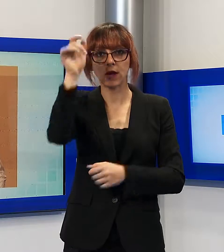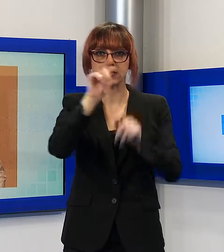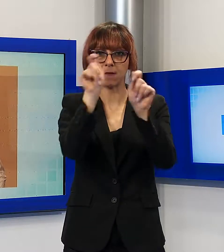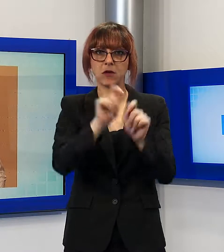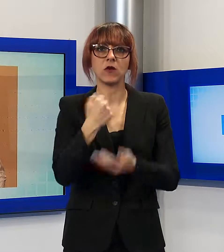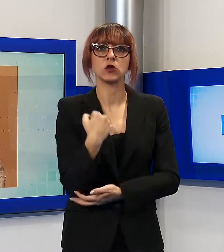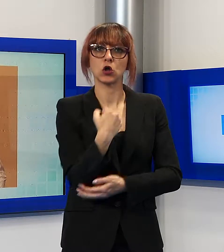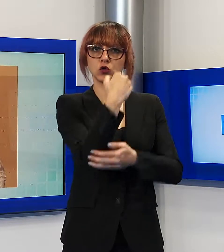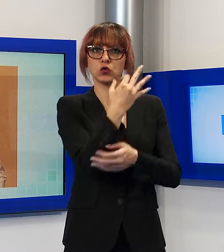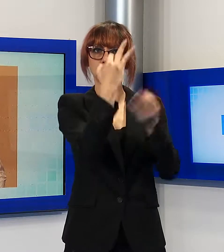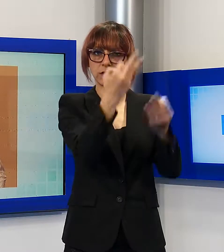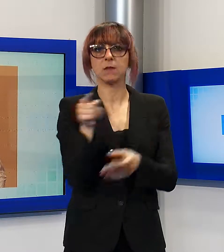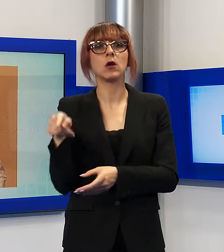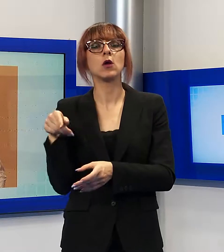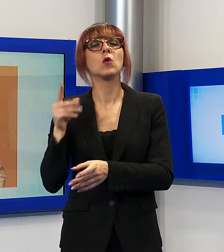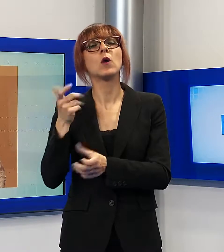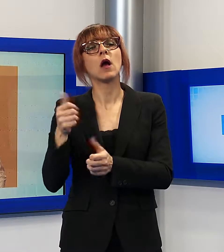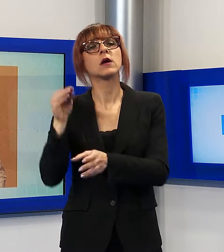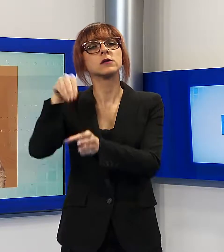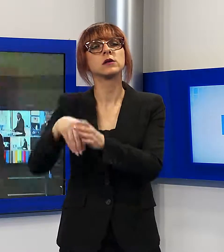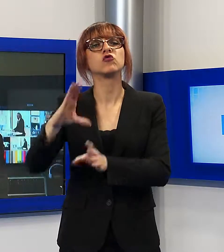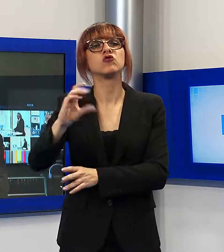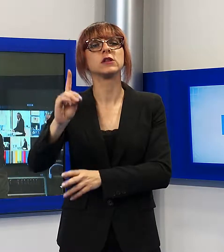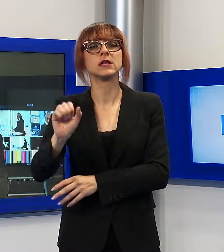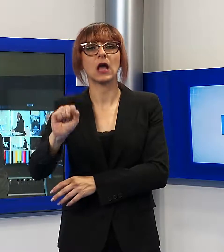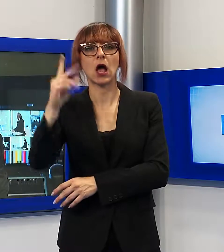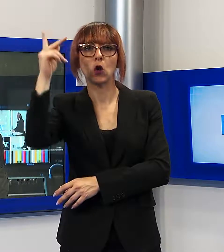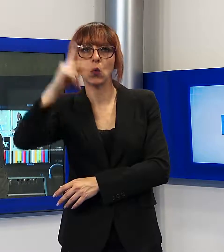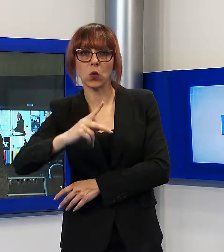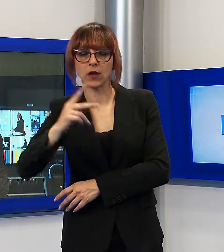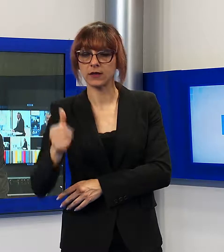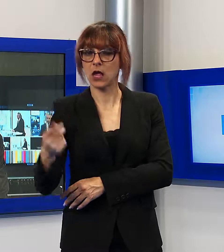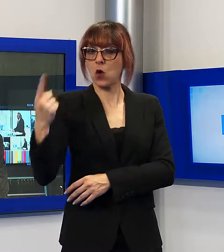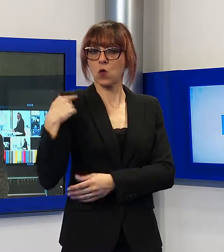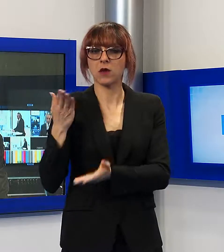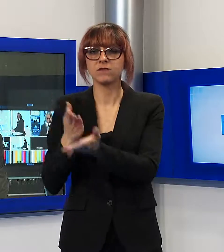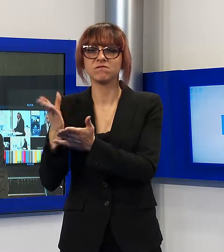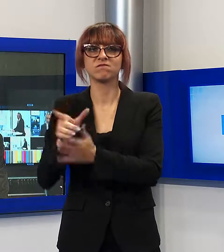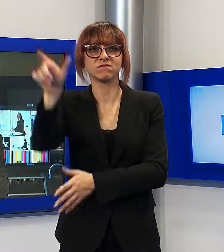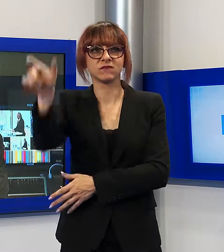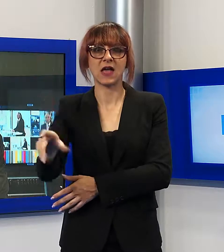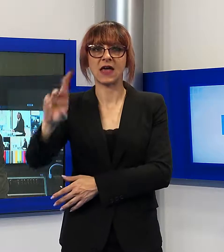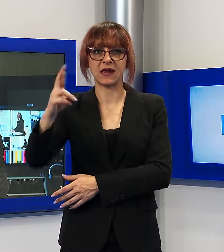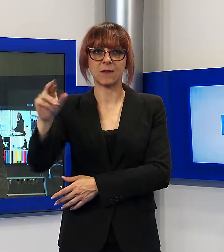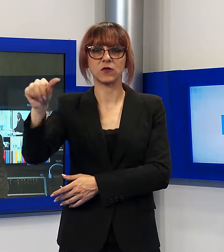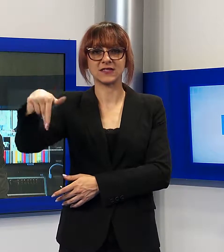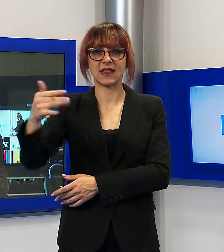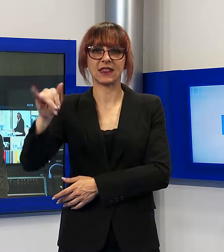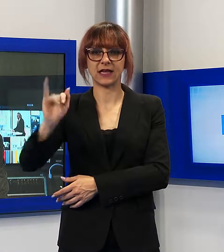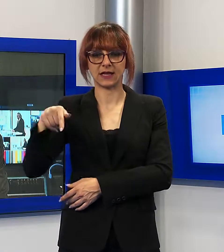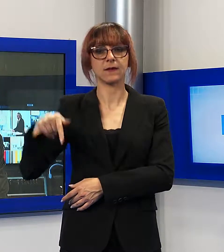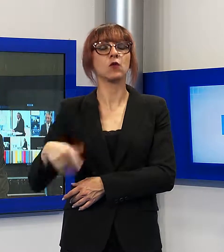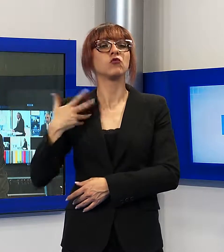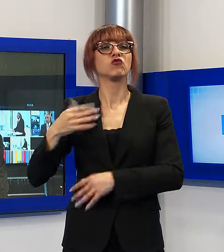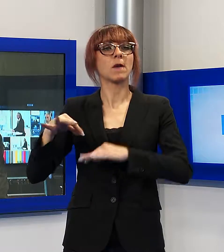componente del CDA della Lucchese, l'anno scorso aveva sostenuto la campagna elettorale di Remo Santini, alla carica di sindaco Torre, lascia la moglie o una figlia,